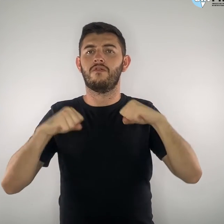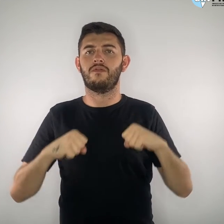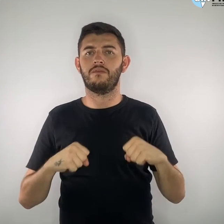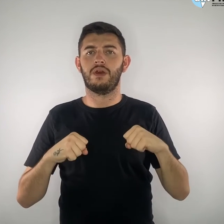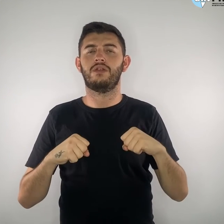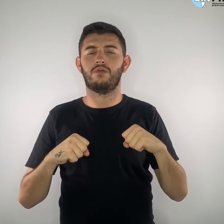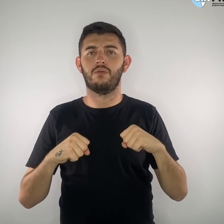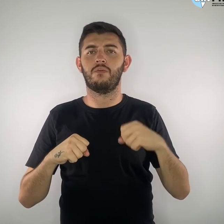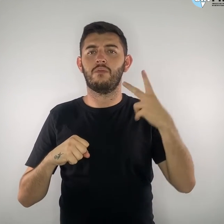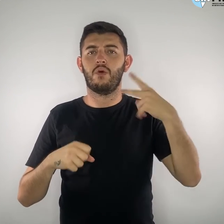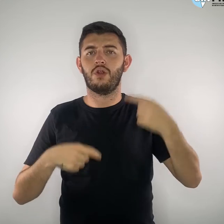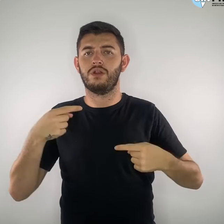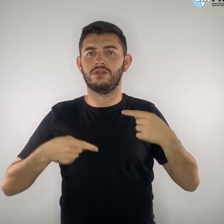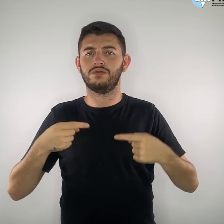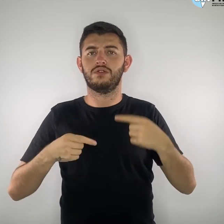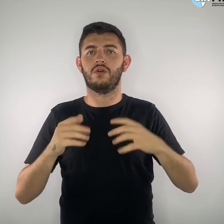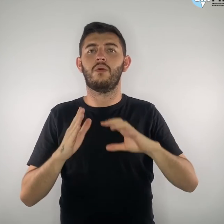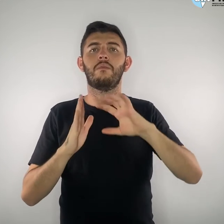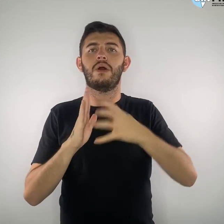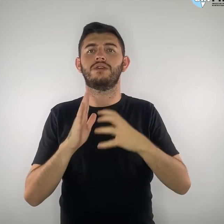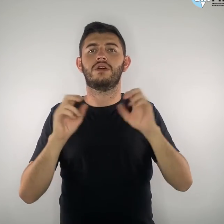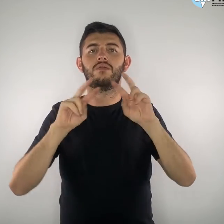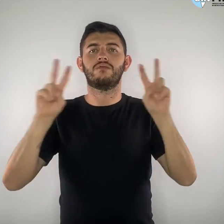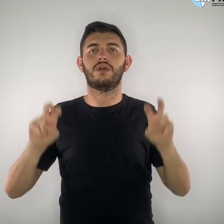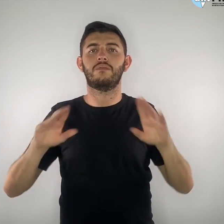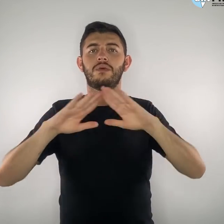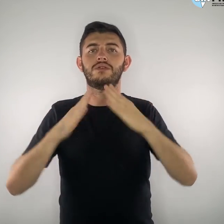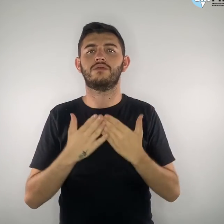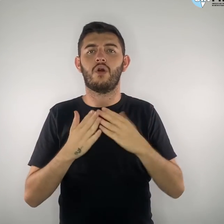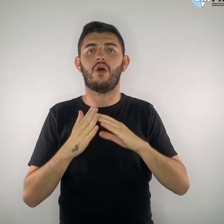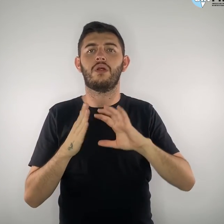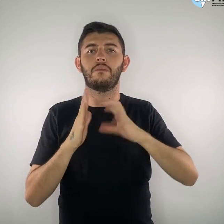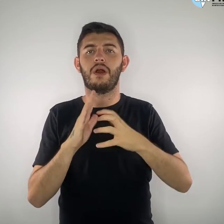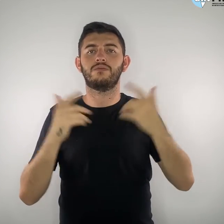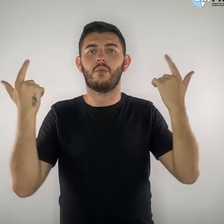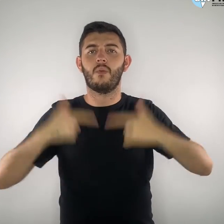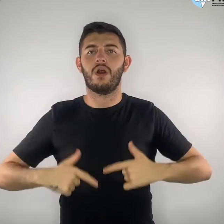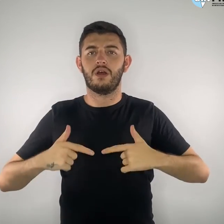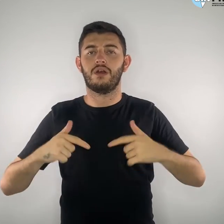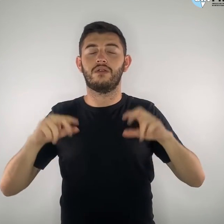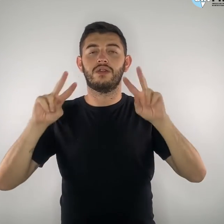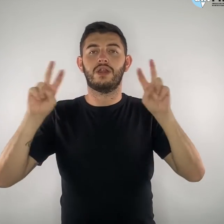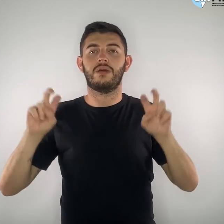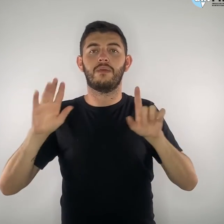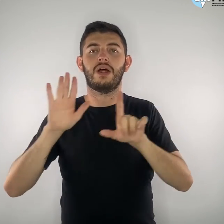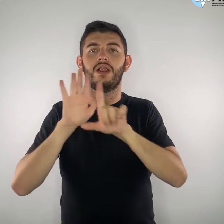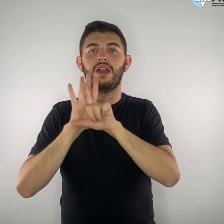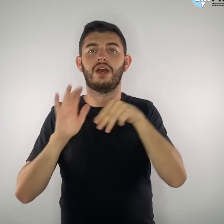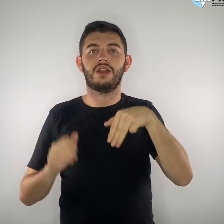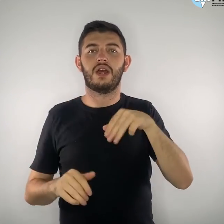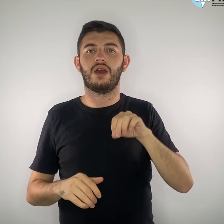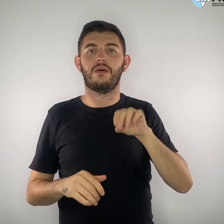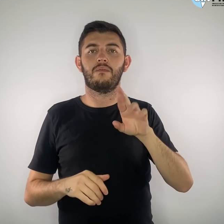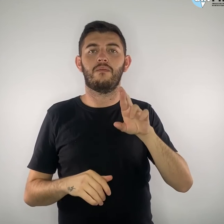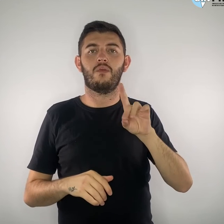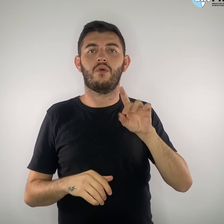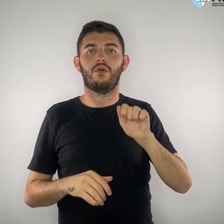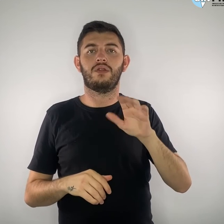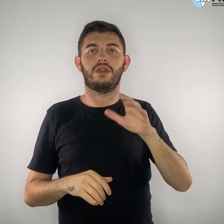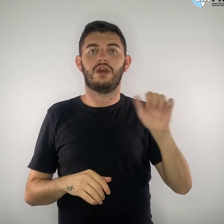Partido, a Lei da Mordaça. A ação do diretor e da escola é um alerta para o